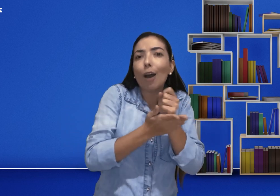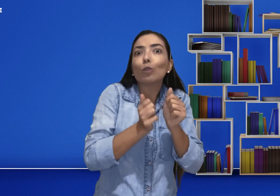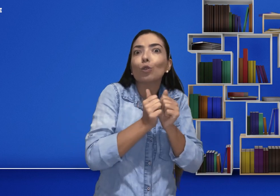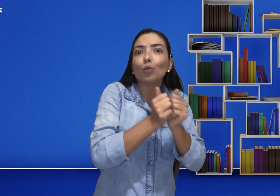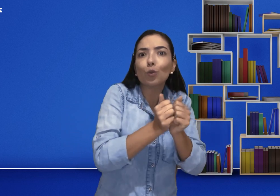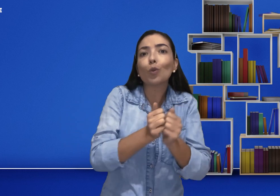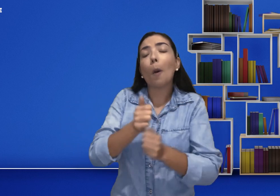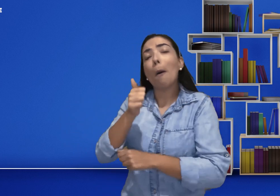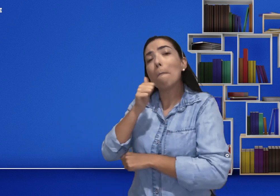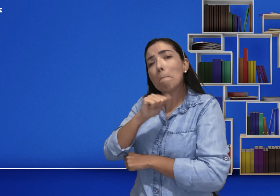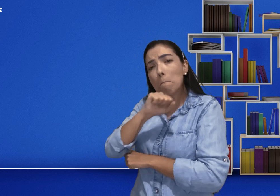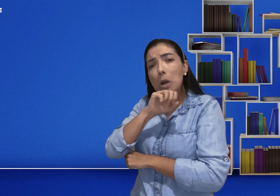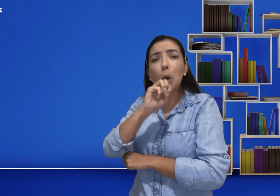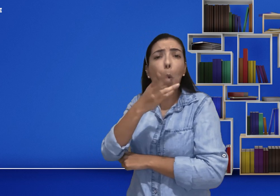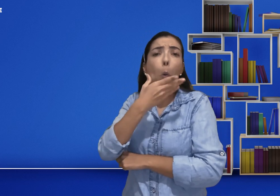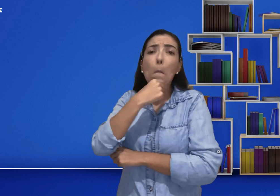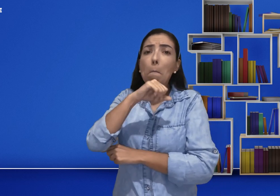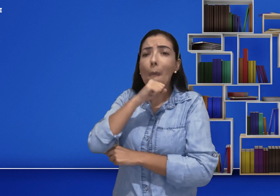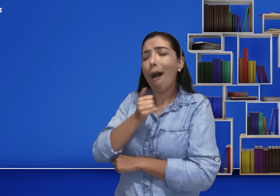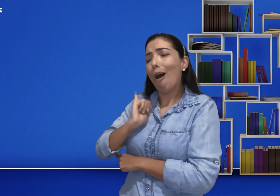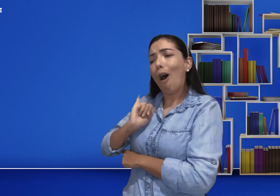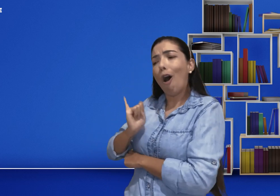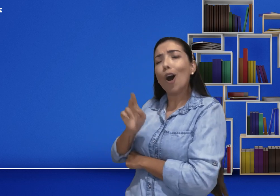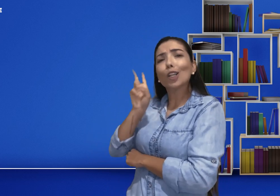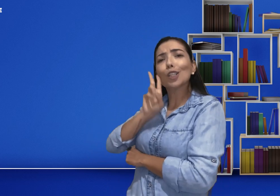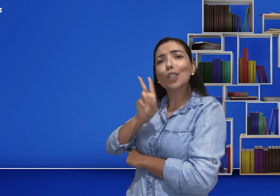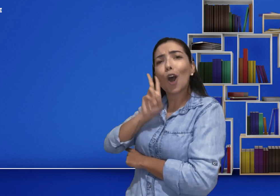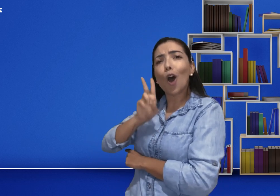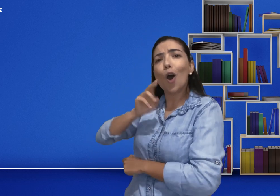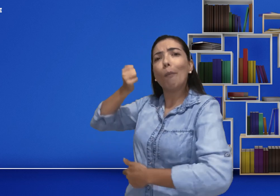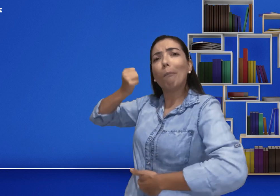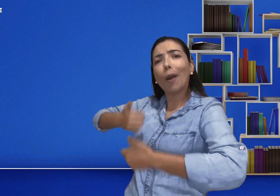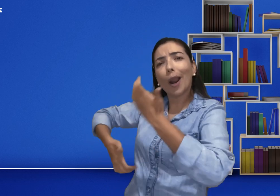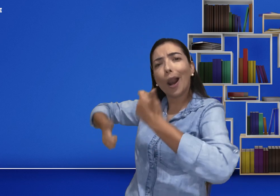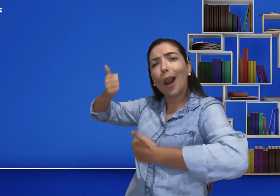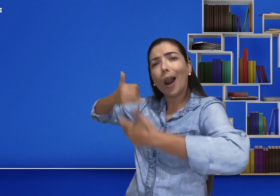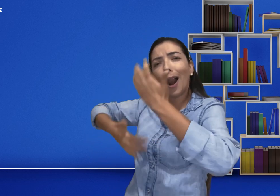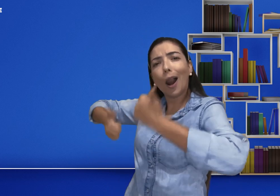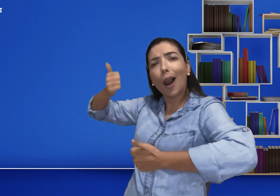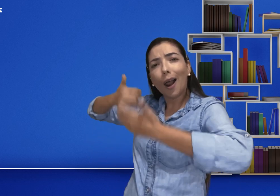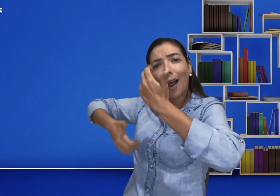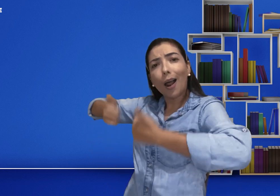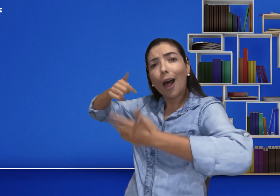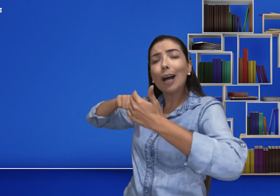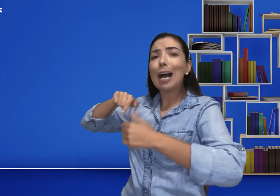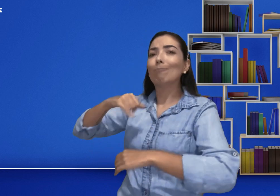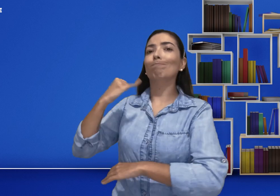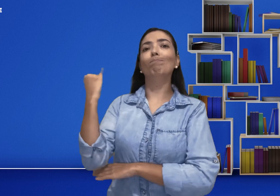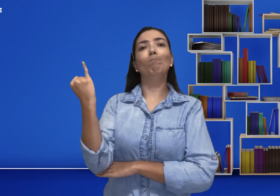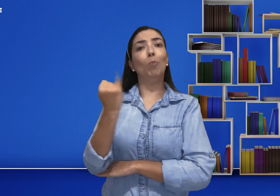curtas. E então a mãe e o pai estarão ali explicando a história. Isso é muito importante.